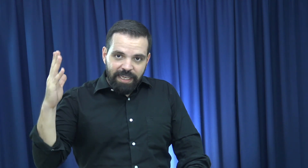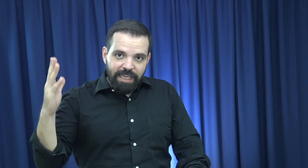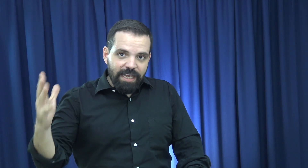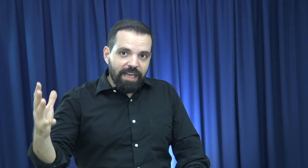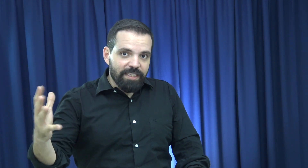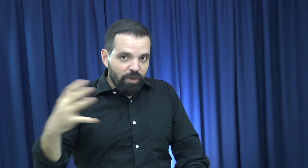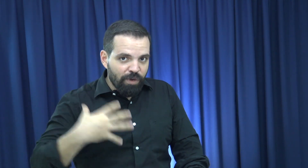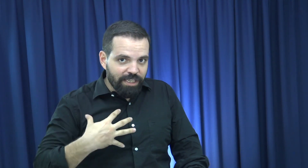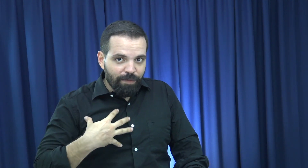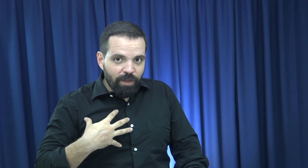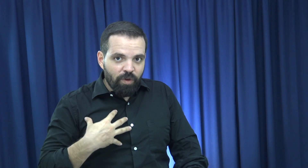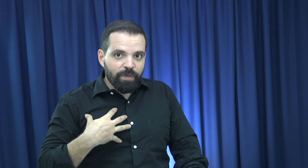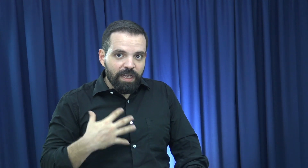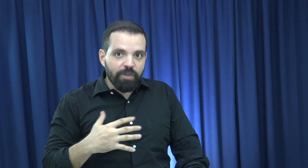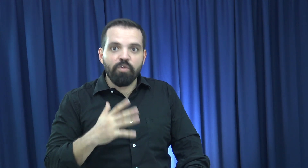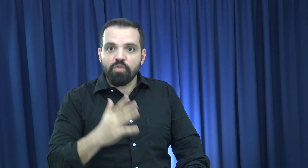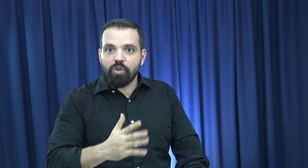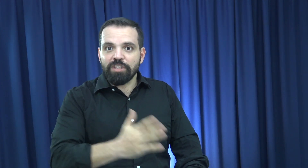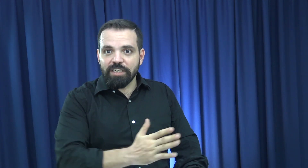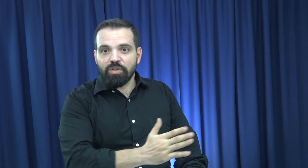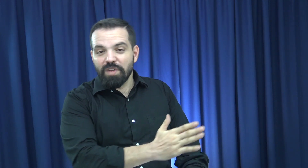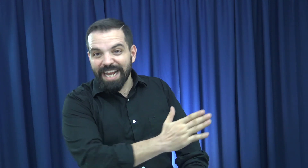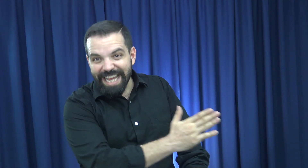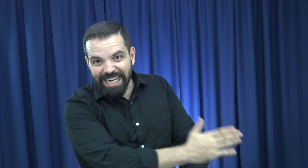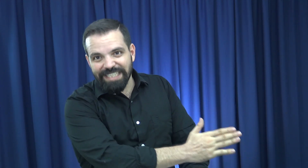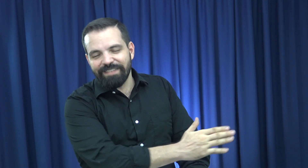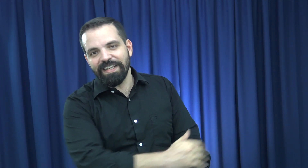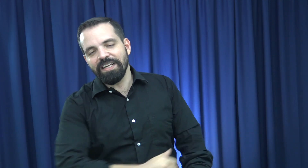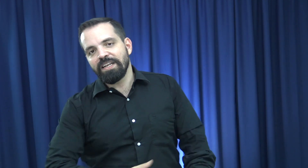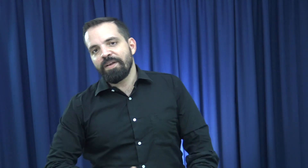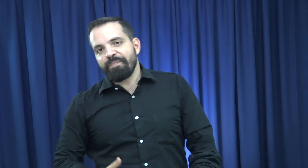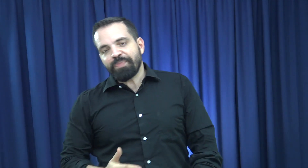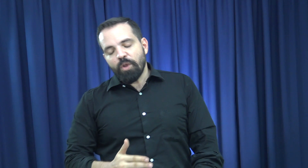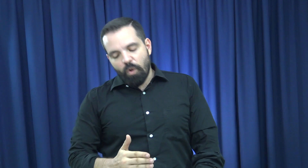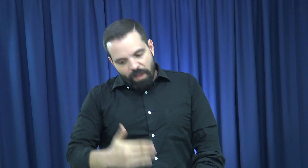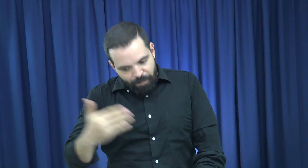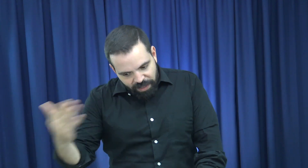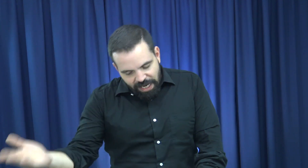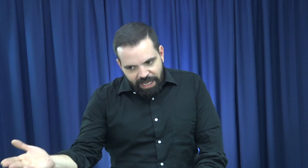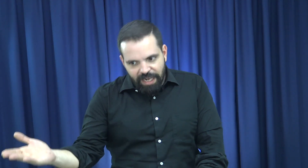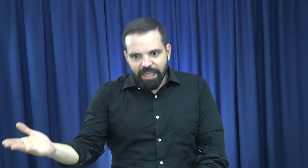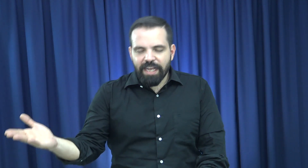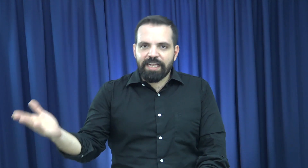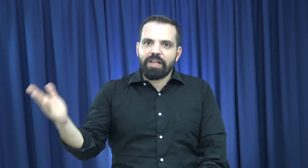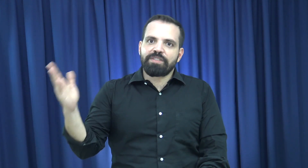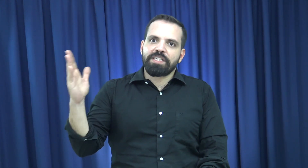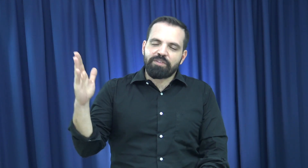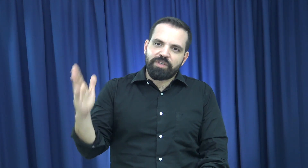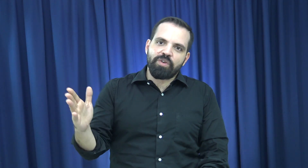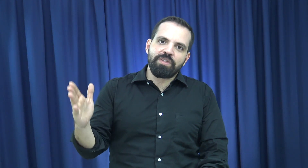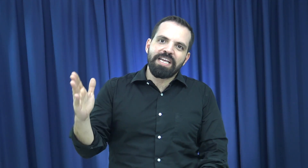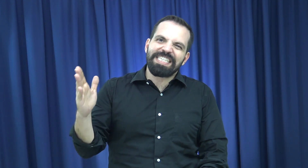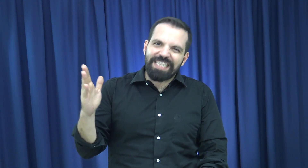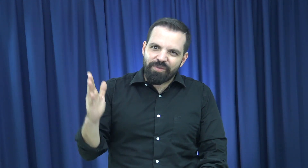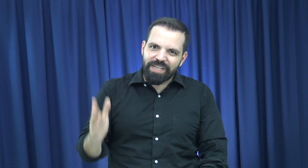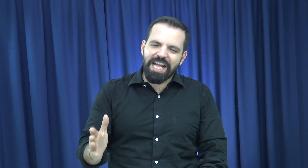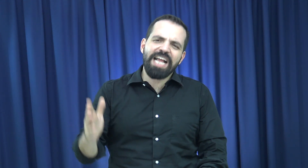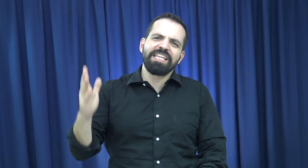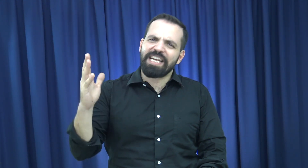que así como el Salvador, ¿verdad? Que hubo un contexto de una guerra civil o después de la guerra que ha quedado esta situación de inseguridad y de